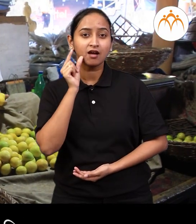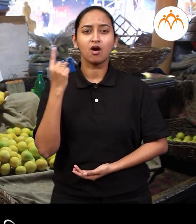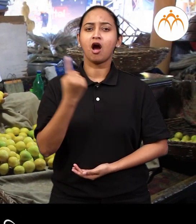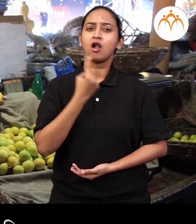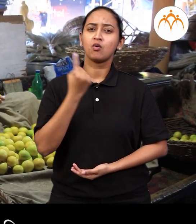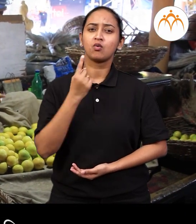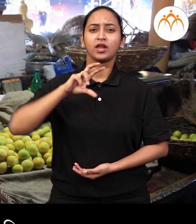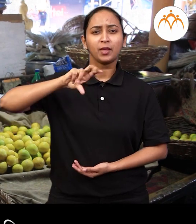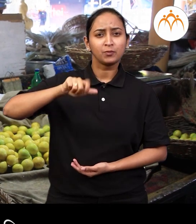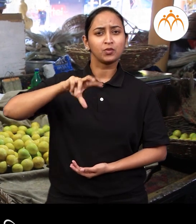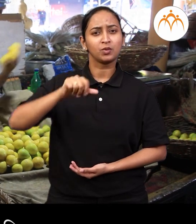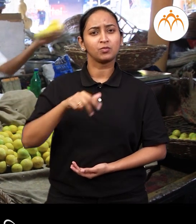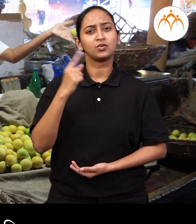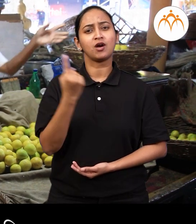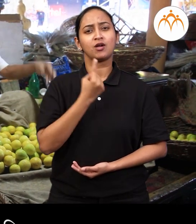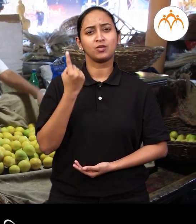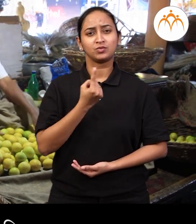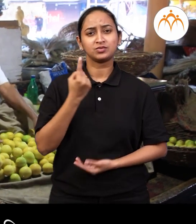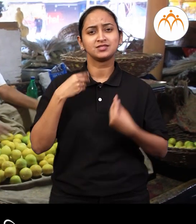फक्त लिम्बे विक्ताथ